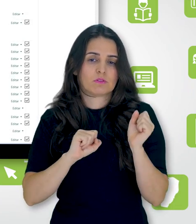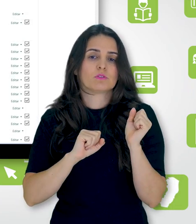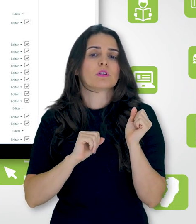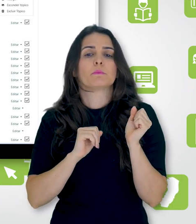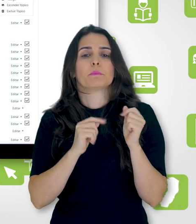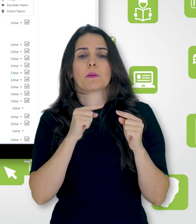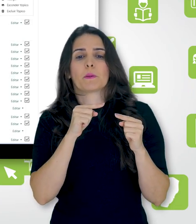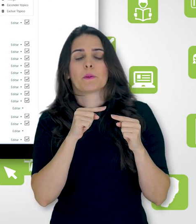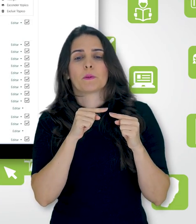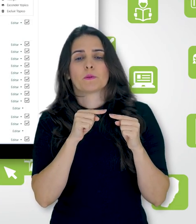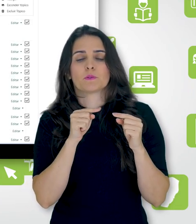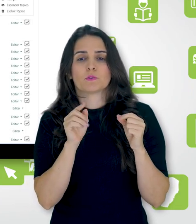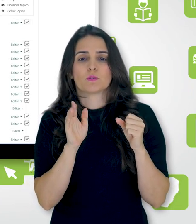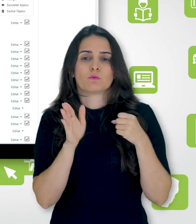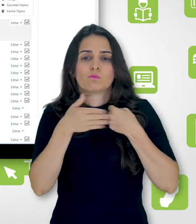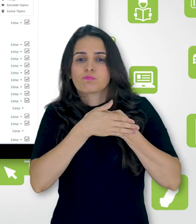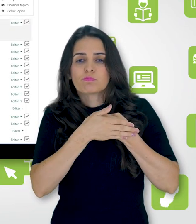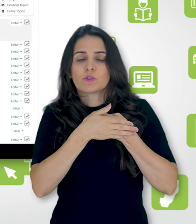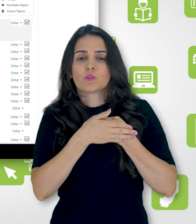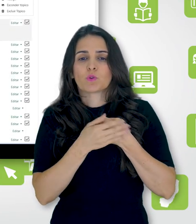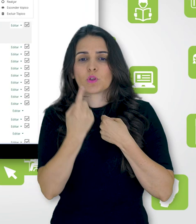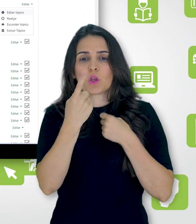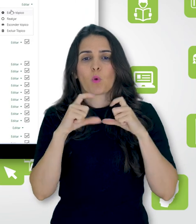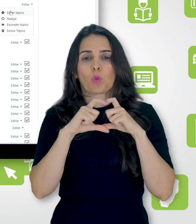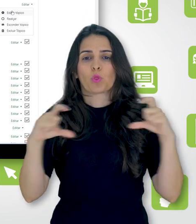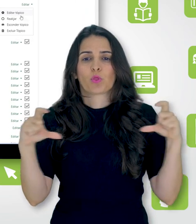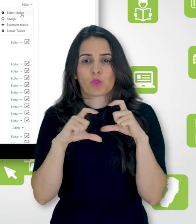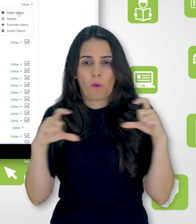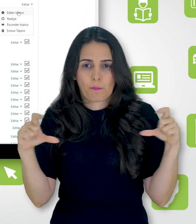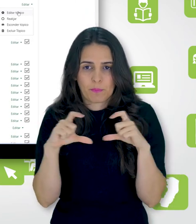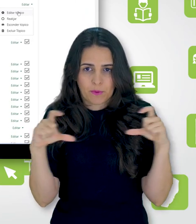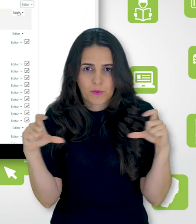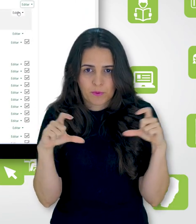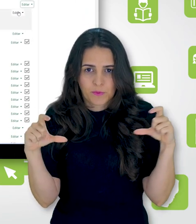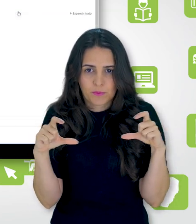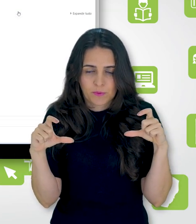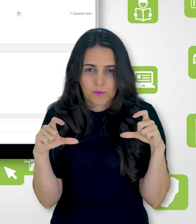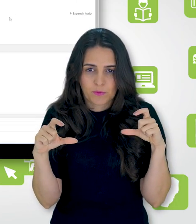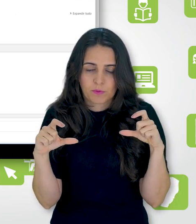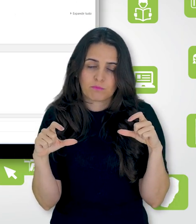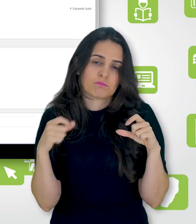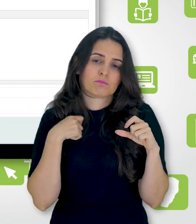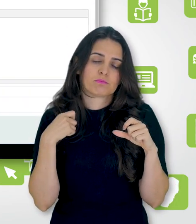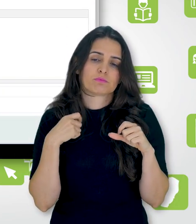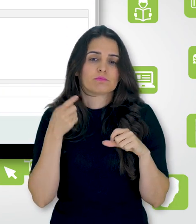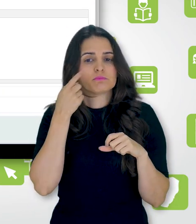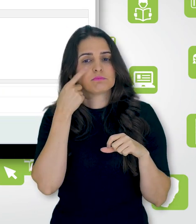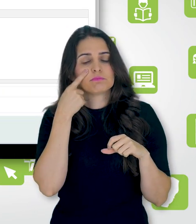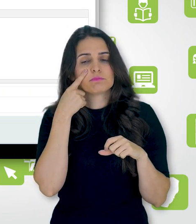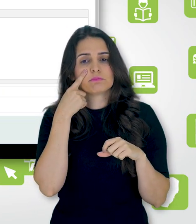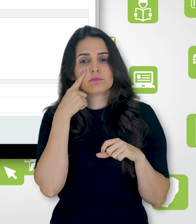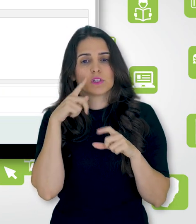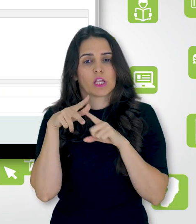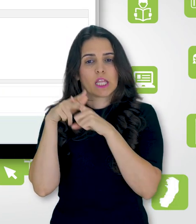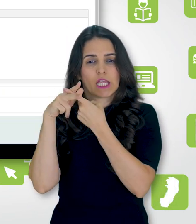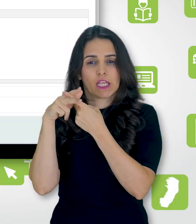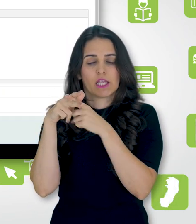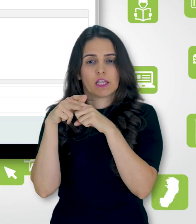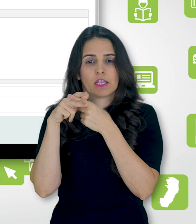tópico, por exemplo. Eu vou, da mesma forma, vir aqui editar o tópico, e vou aqui em restringir